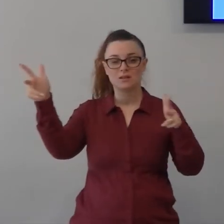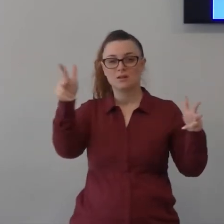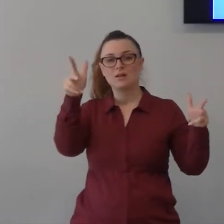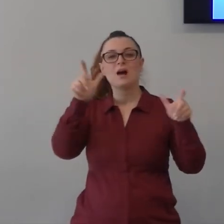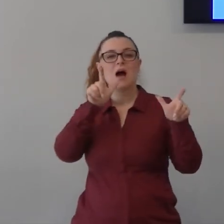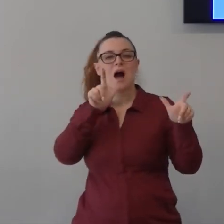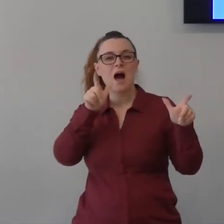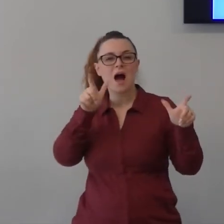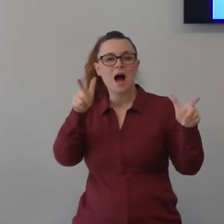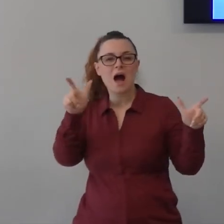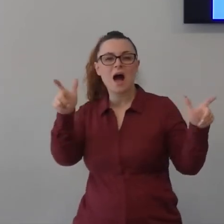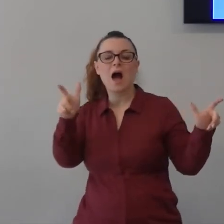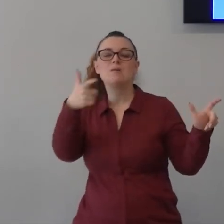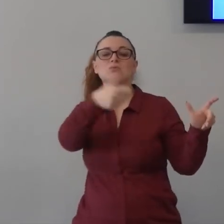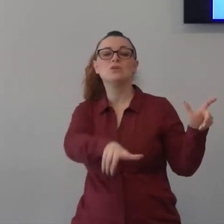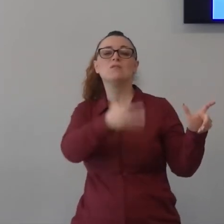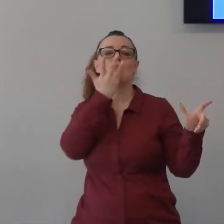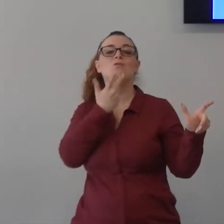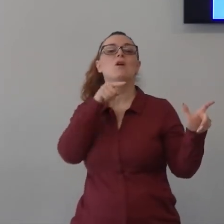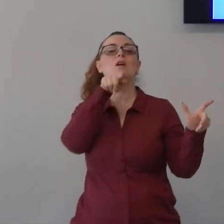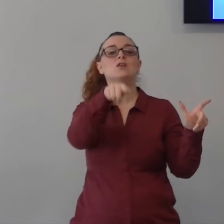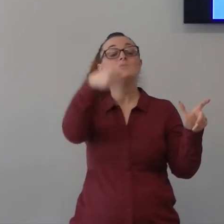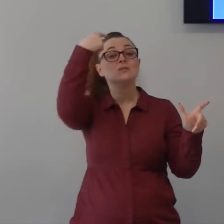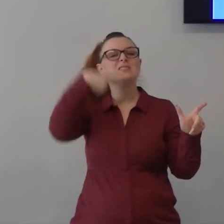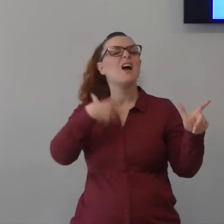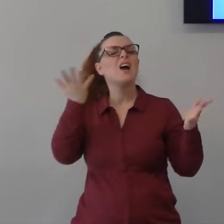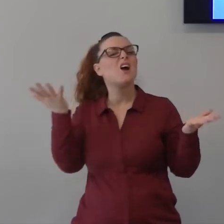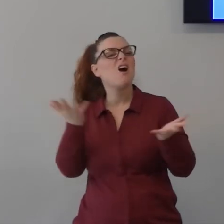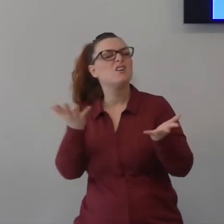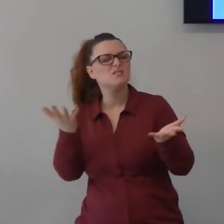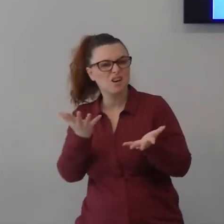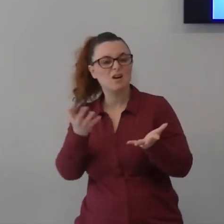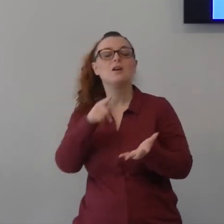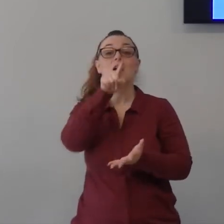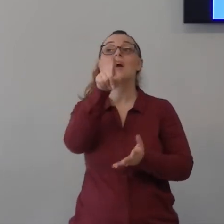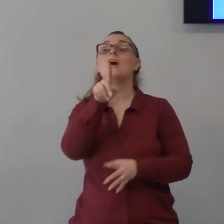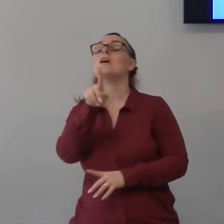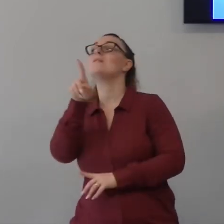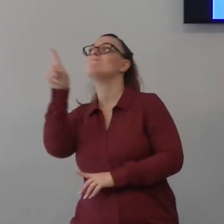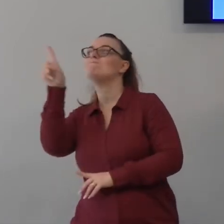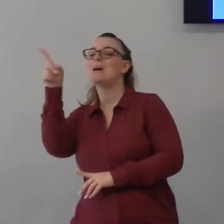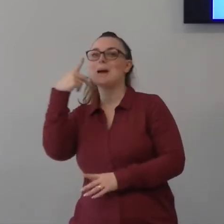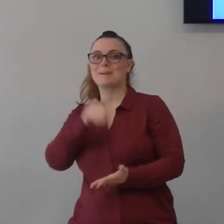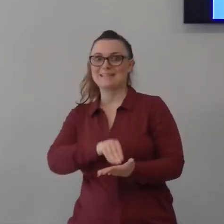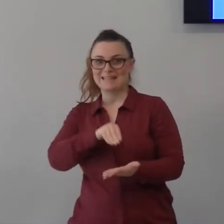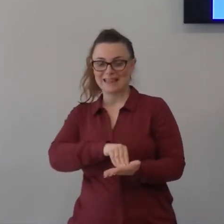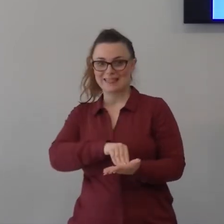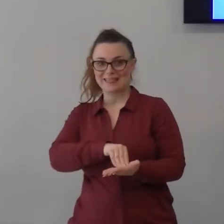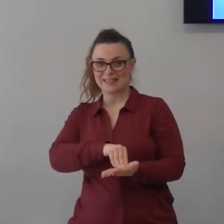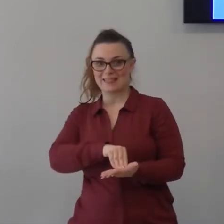perché tu sappia che Lui è lì Gesù